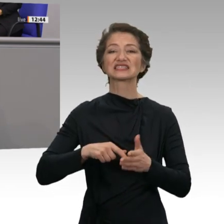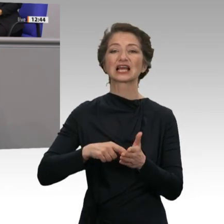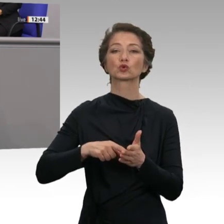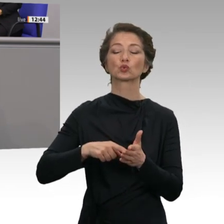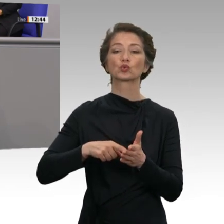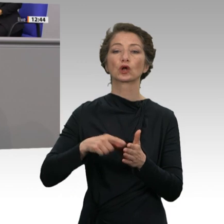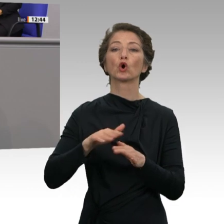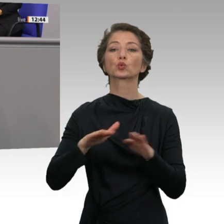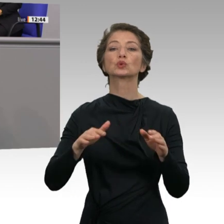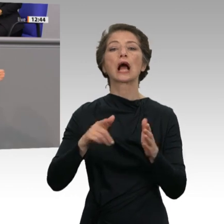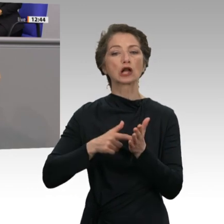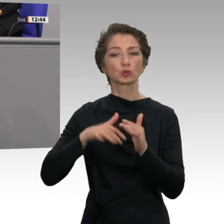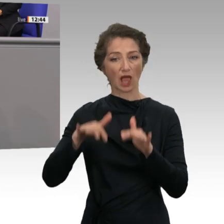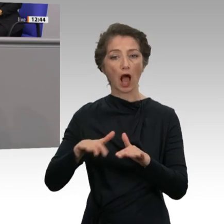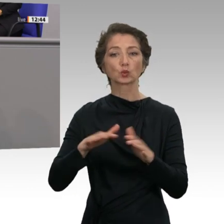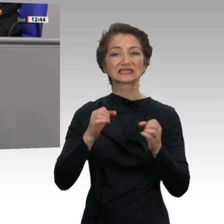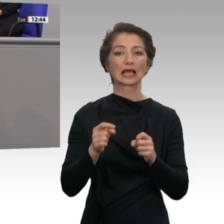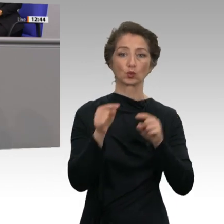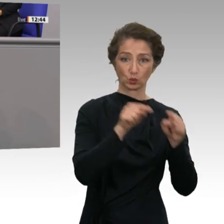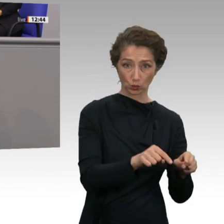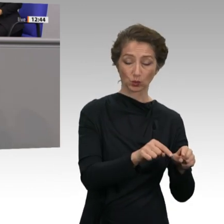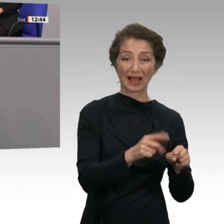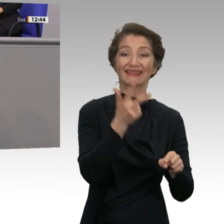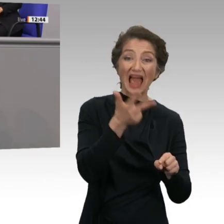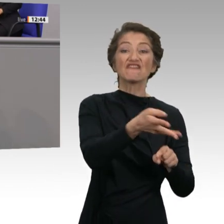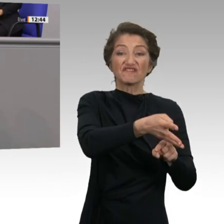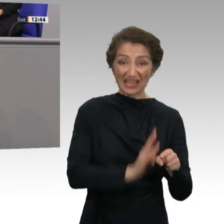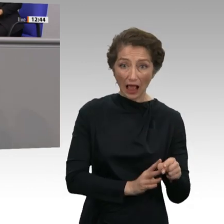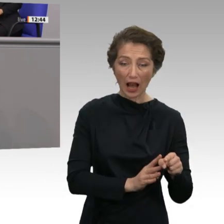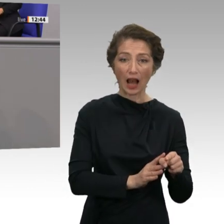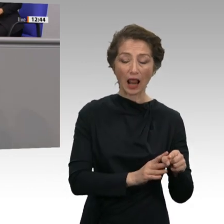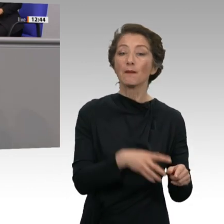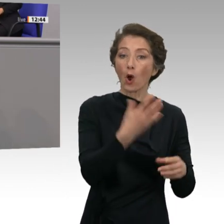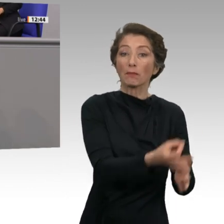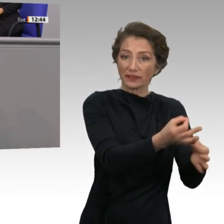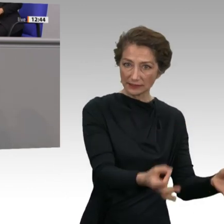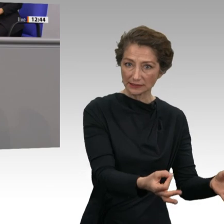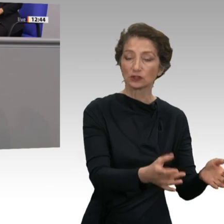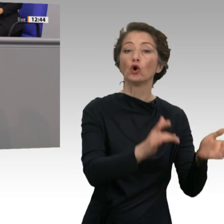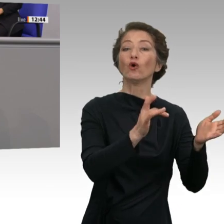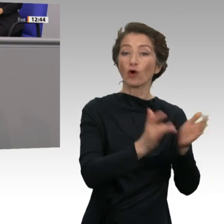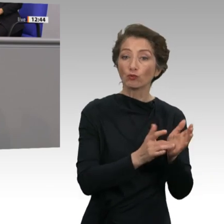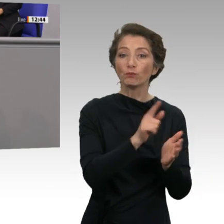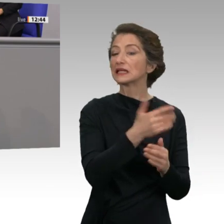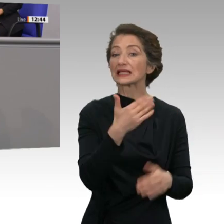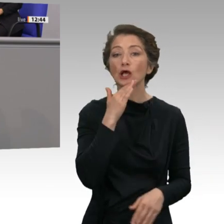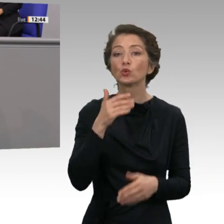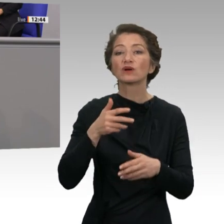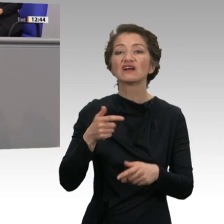landen, gehen in ihrer Grundrente komplett leer aus, weil sie nicht ausreichend Versicherungsjahre haben. Drei Viertel, liebe Kolleginnen und